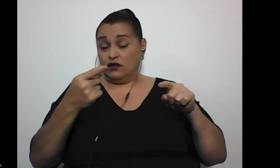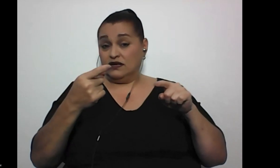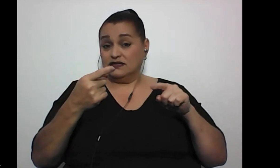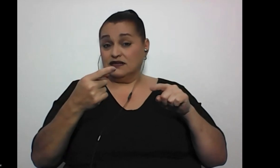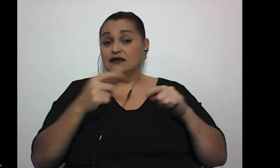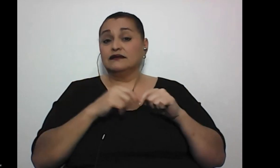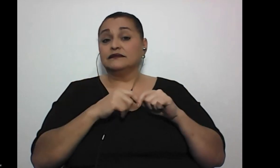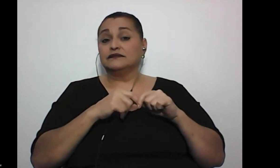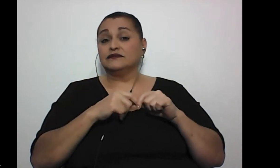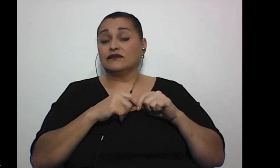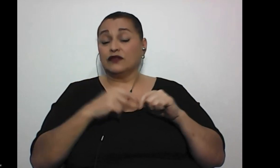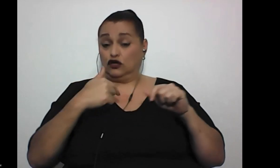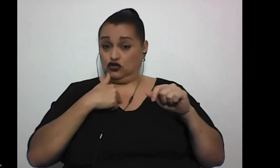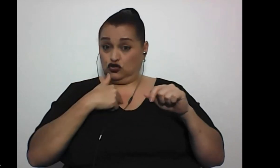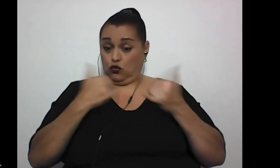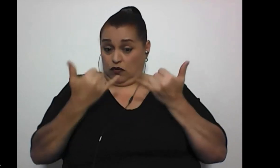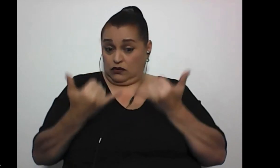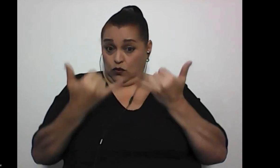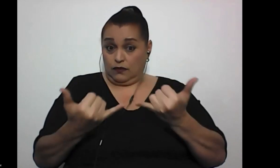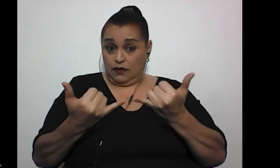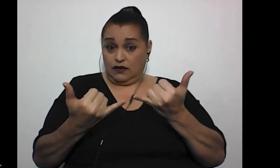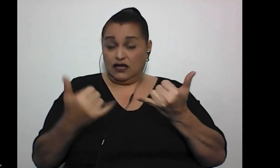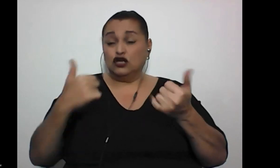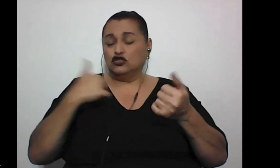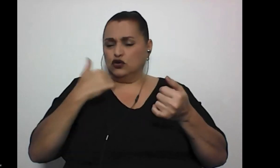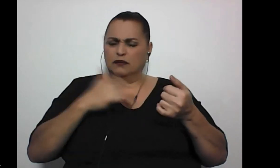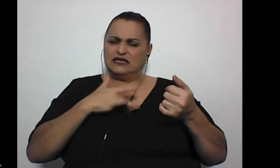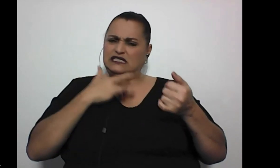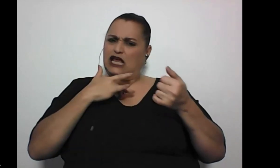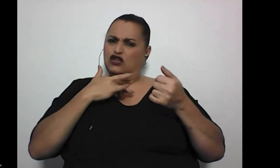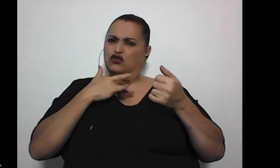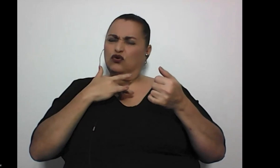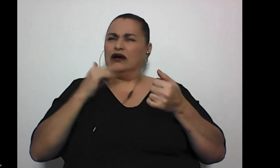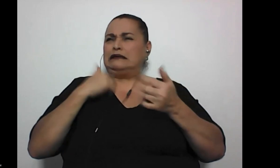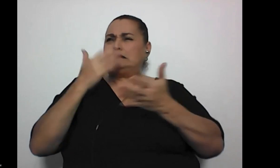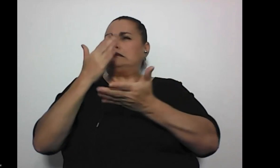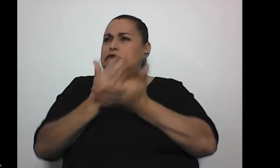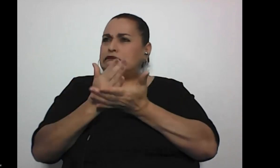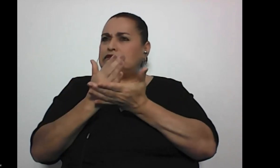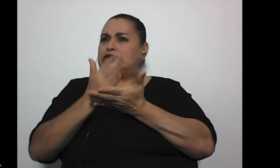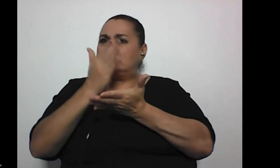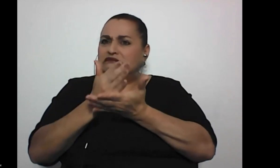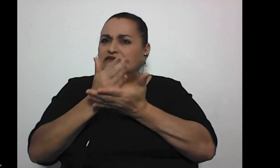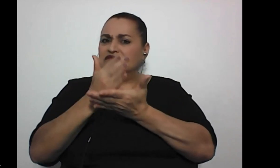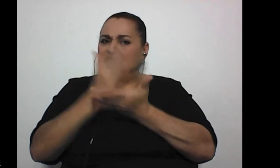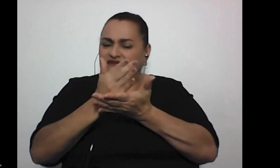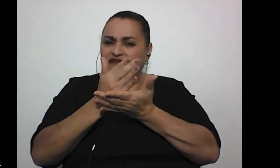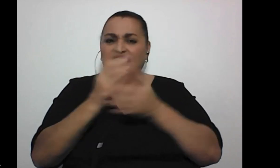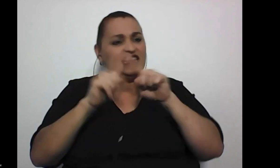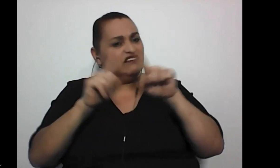también, en el caso mío, actualmente, yo me he sentido como muy frenada, ¿verdad? con varios